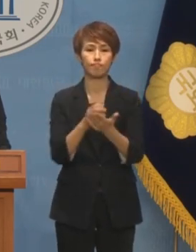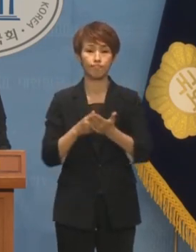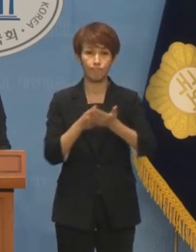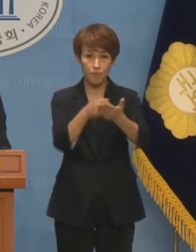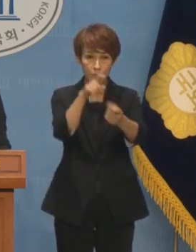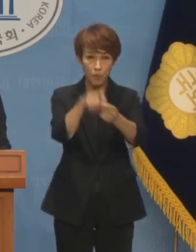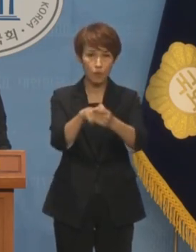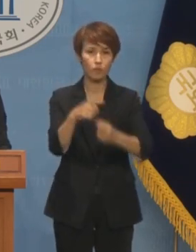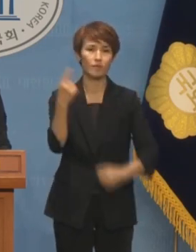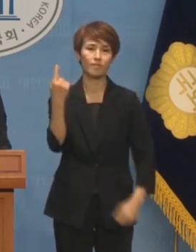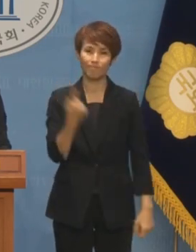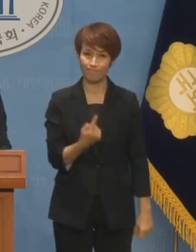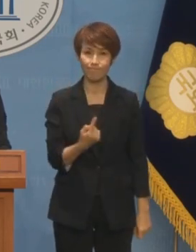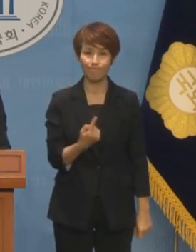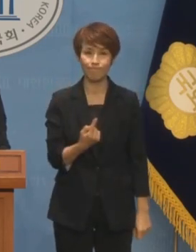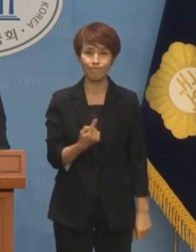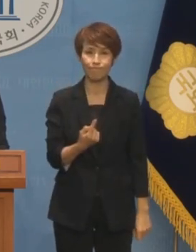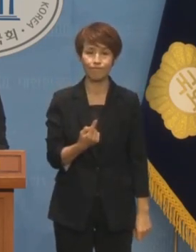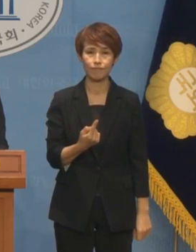이 자리에 섰습니다.